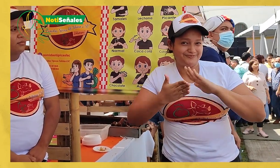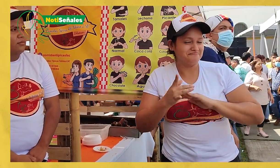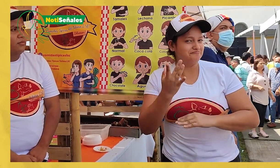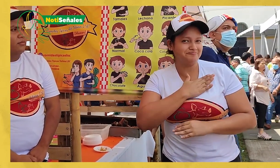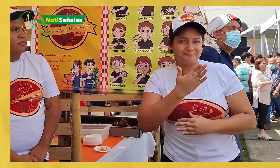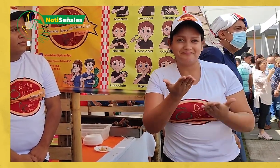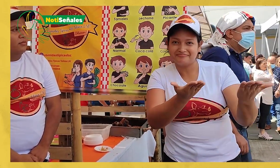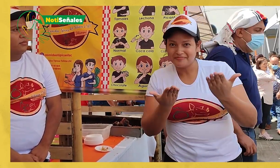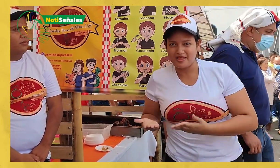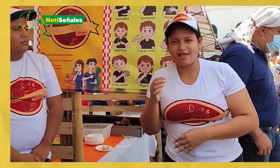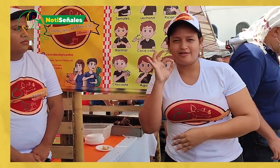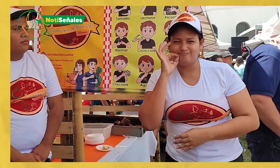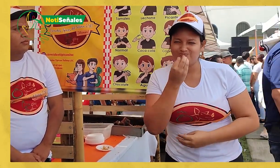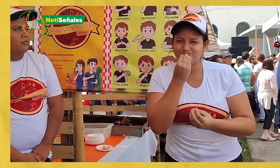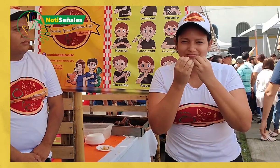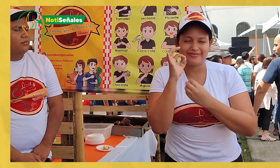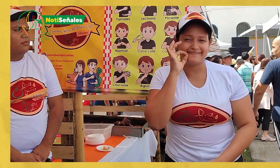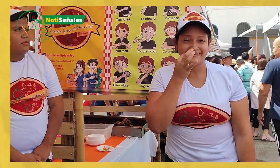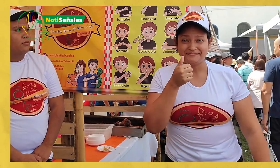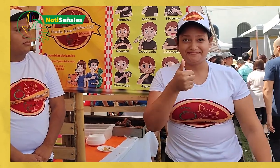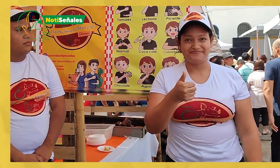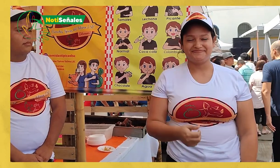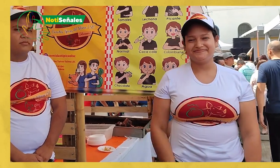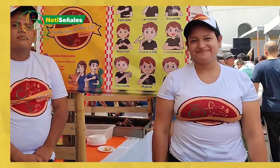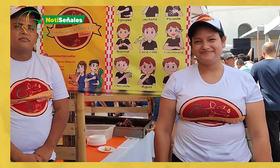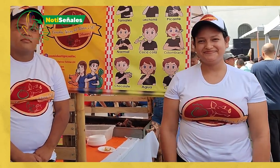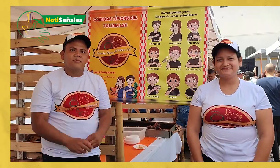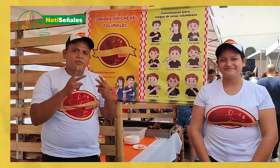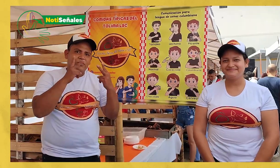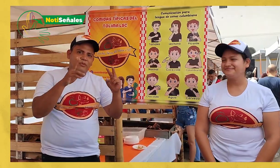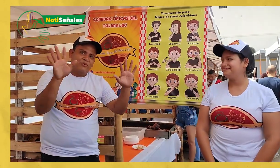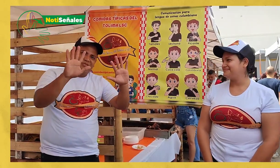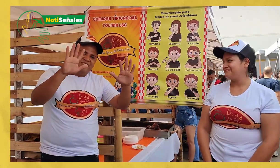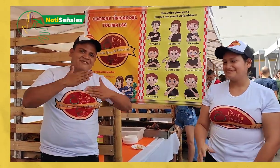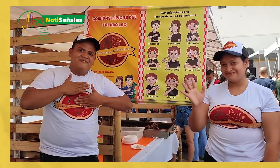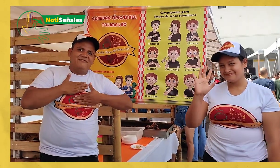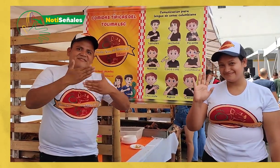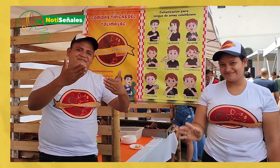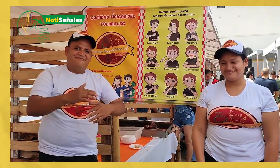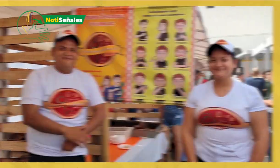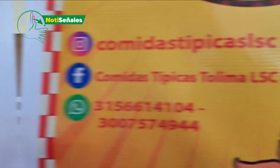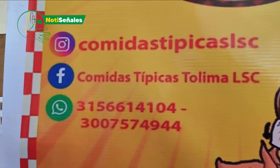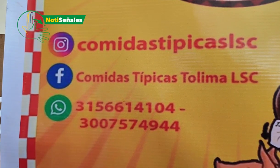Aquí la comunidad sorda está bienvenida. Y disfruten de esta comida que es muy rica. Nos vemos. Hasta luego.